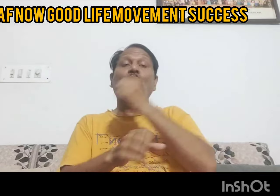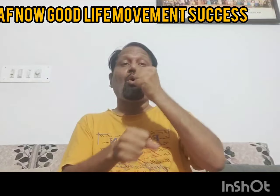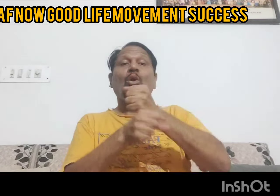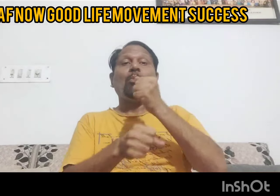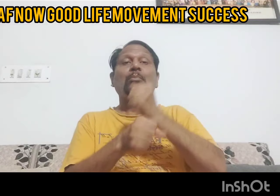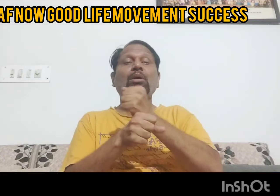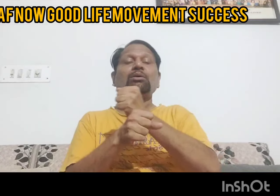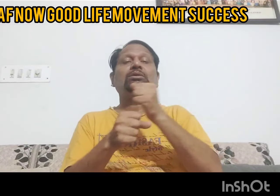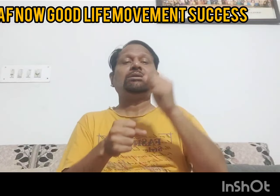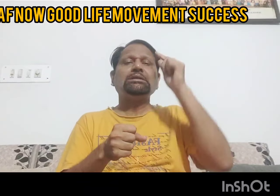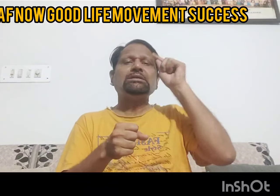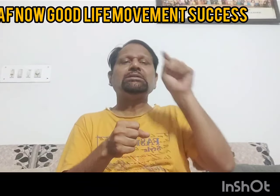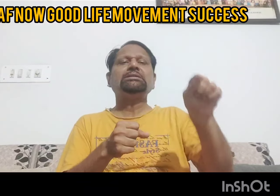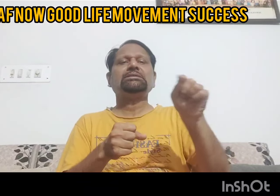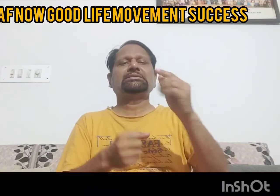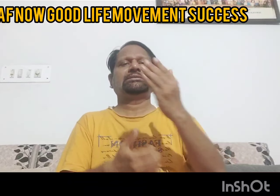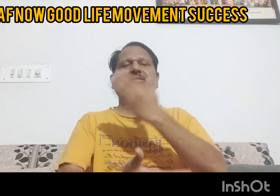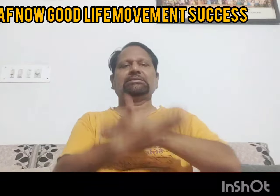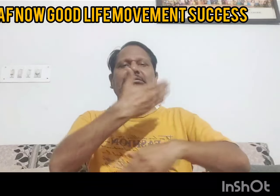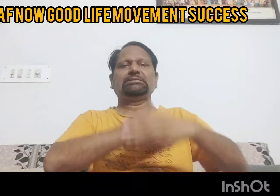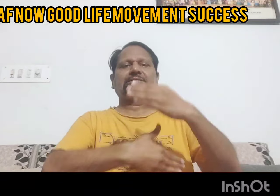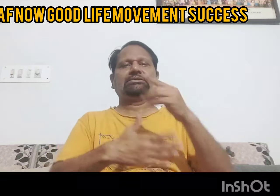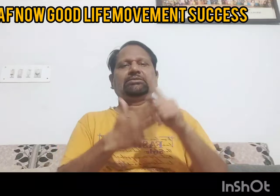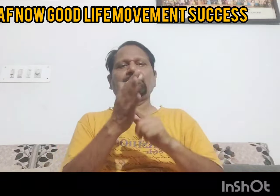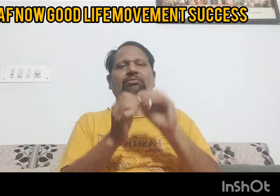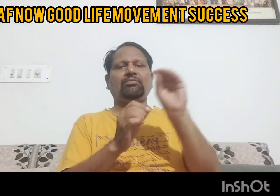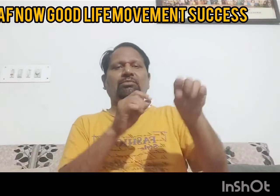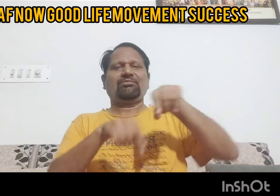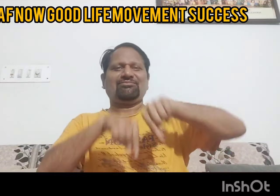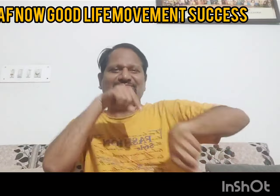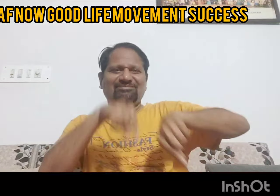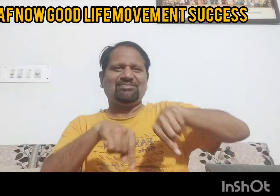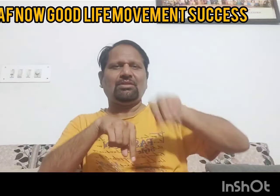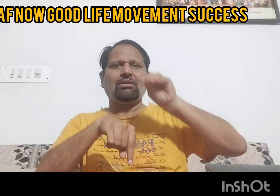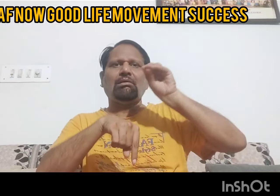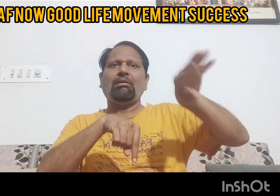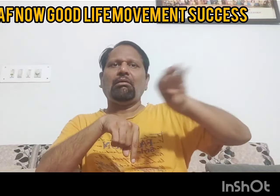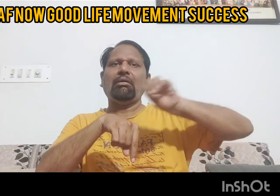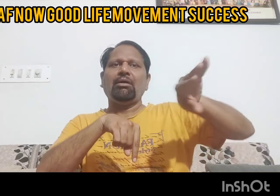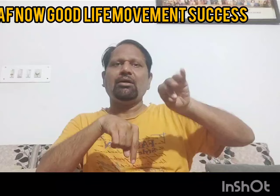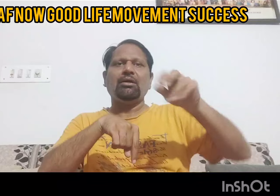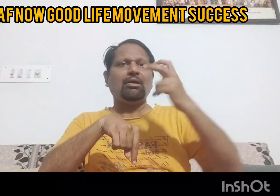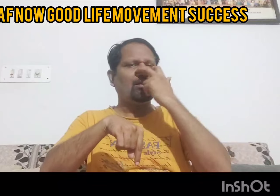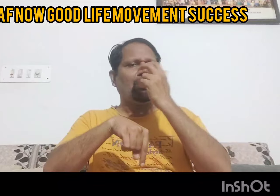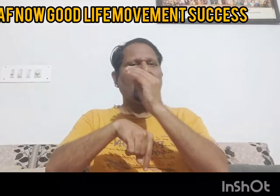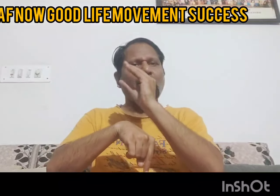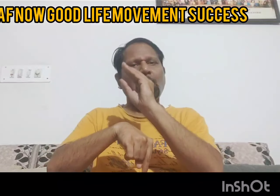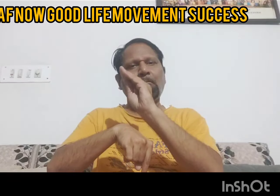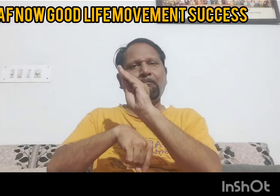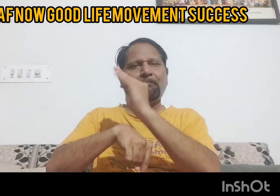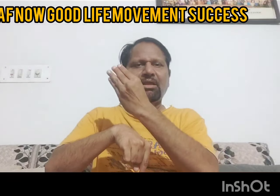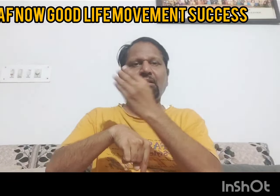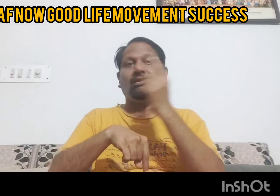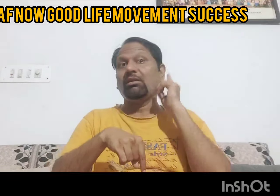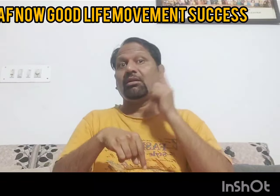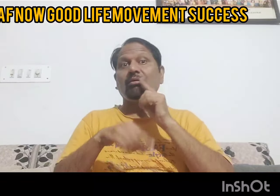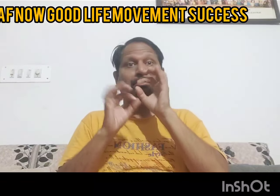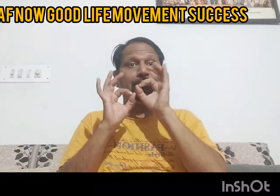ये प्रयास भहुत सालों से चल रहे थे पहले अस्तिवादितों को भहुत आसानी से रोजगार मिलता था रश्टी